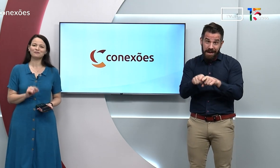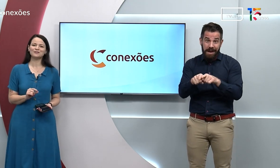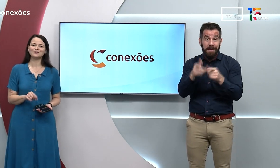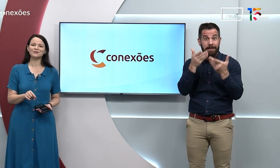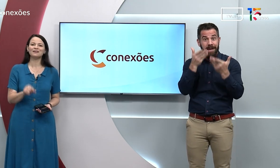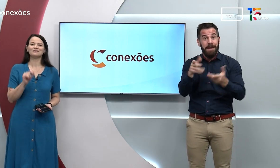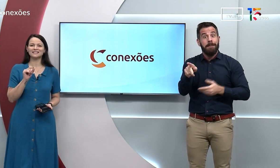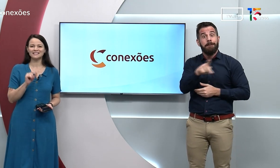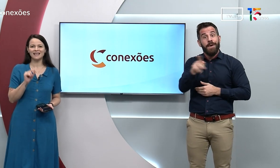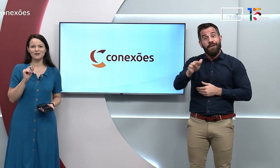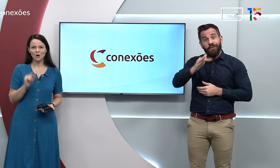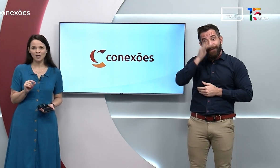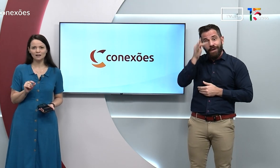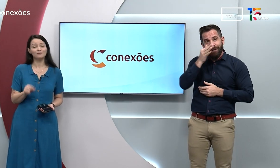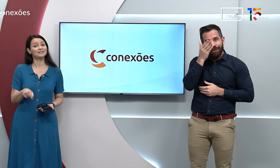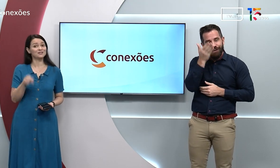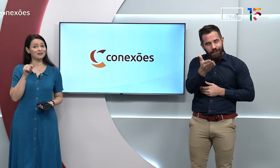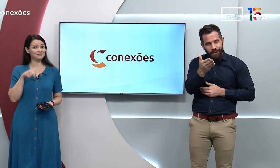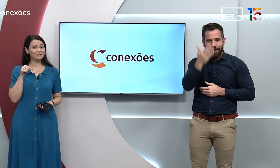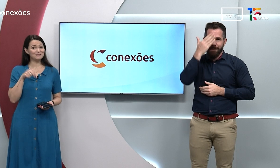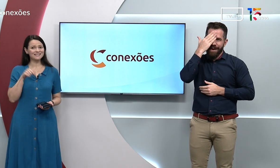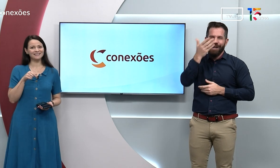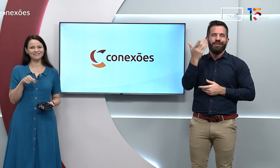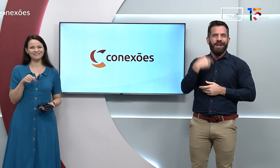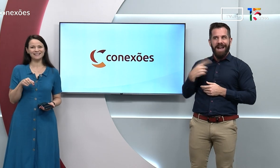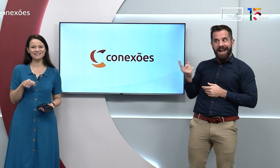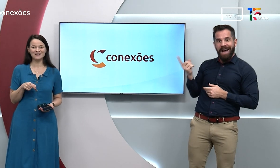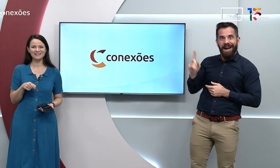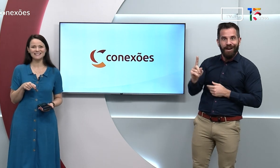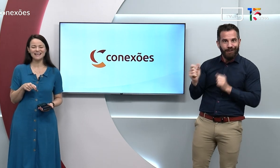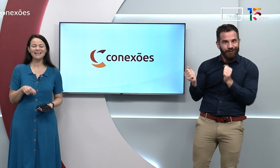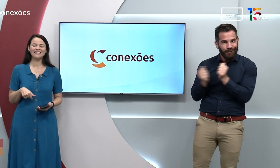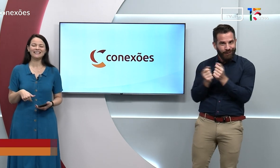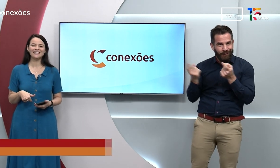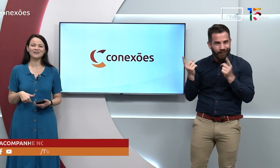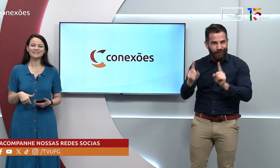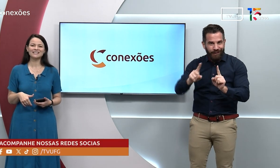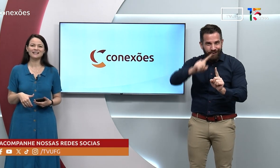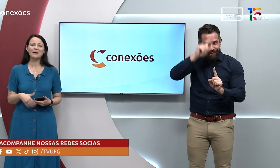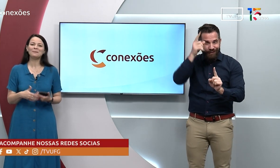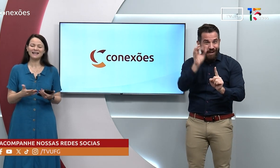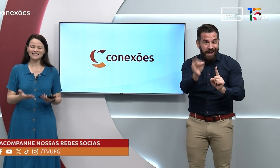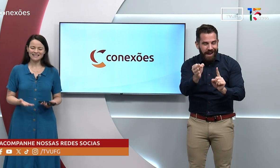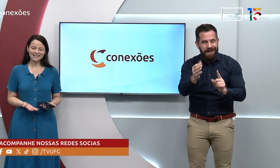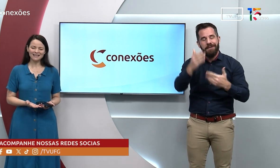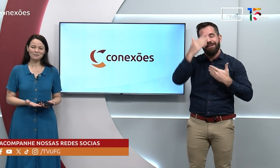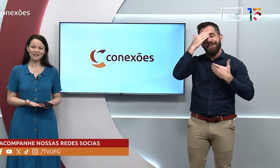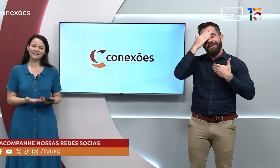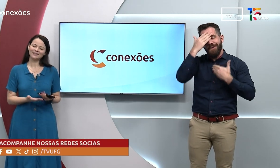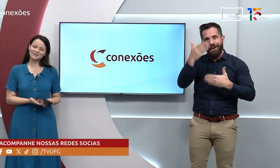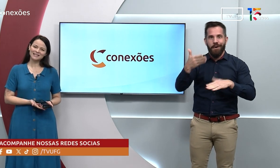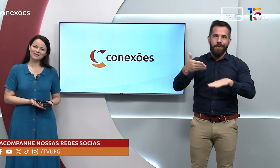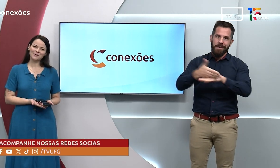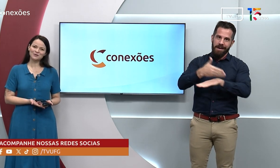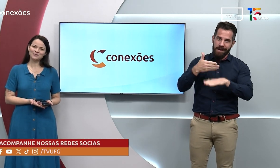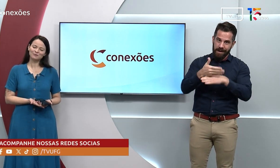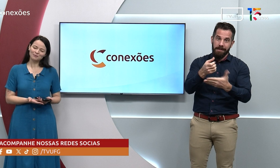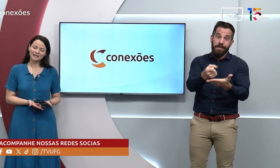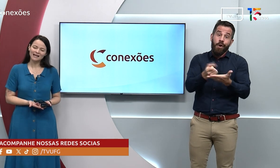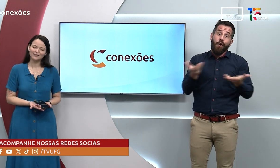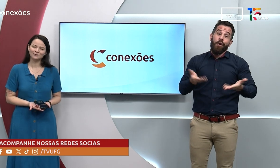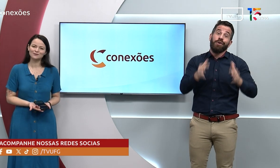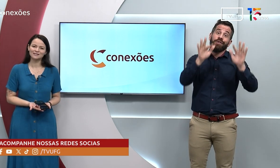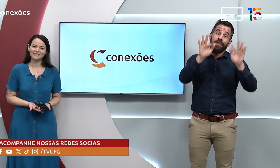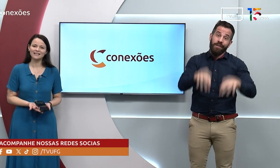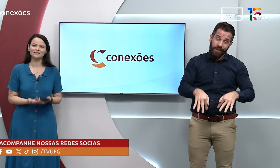a professora Franciele Oga, que você já viu apresentando o Conexões, e que é nossa parceira também e que nos deixa hoje.